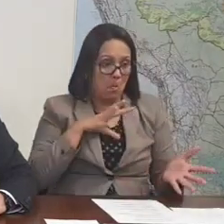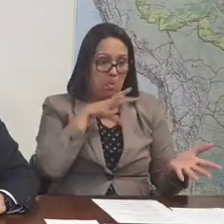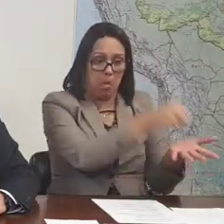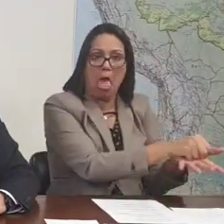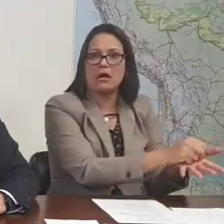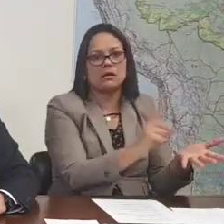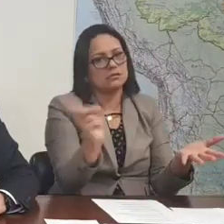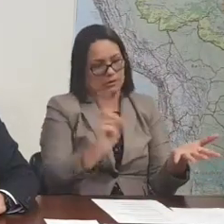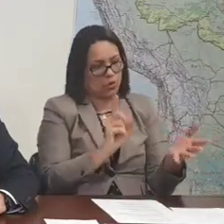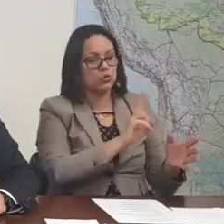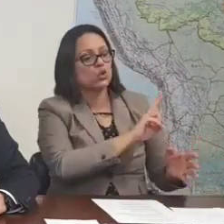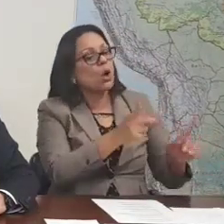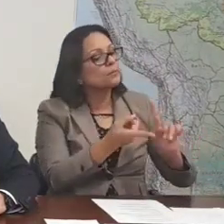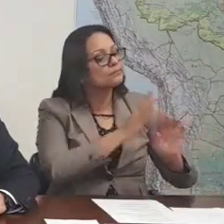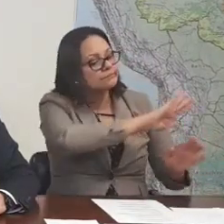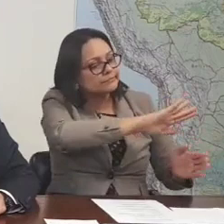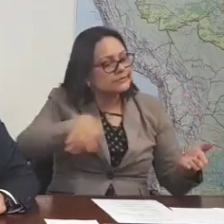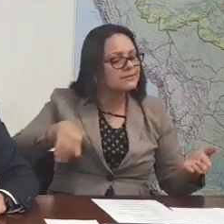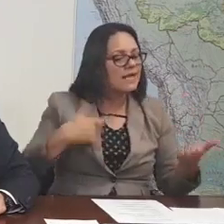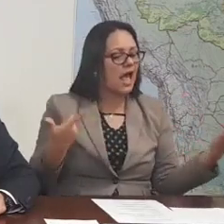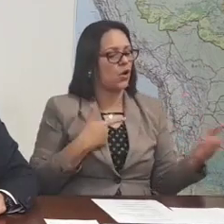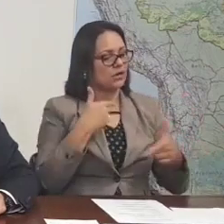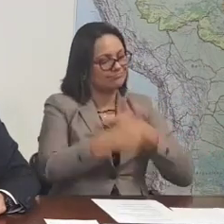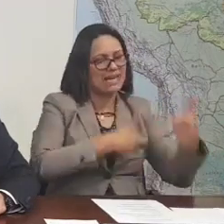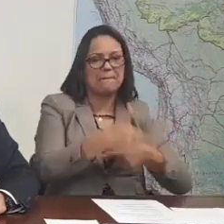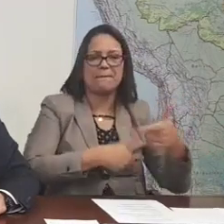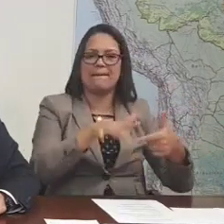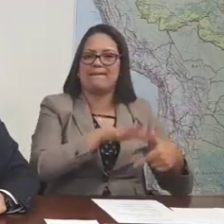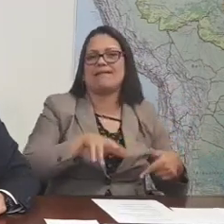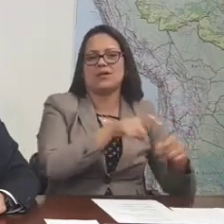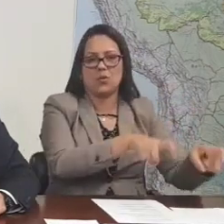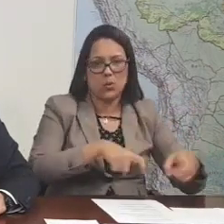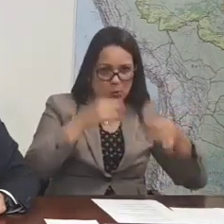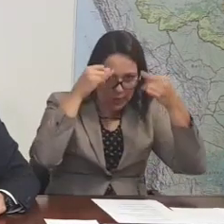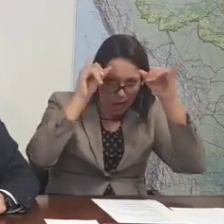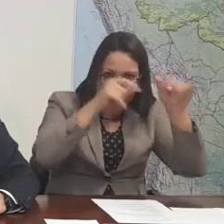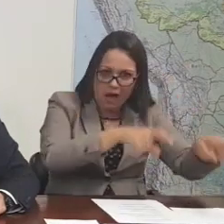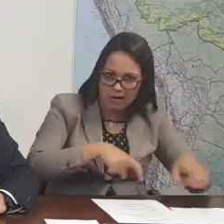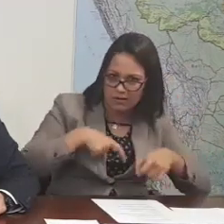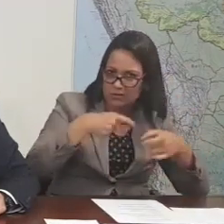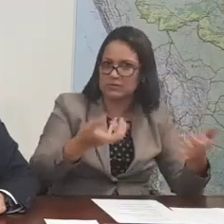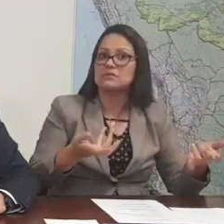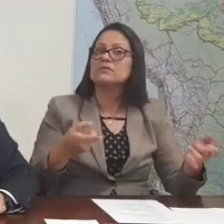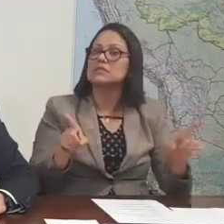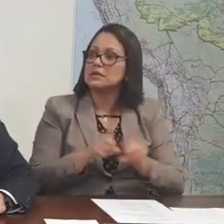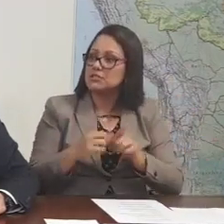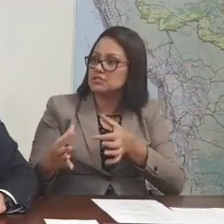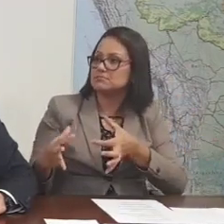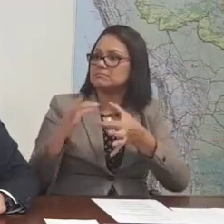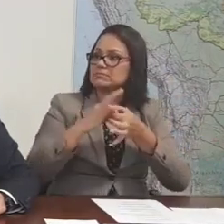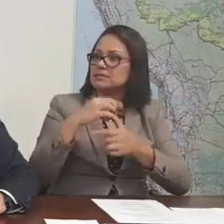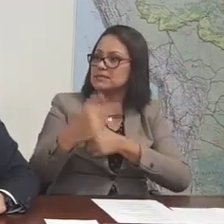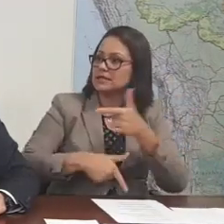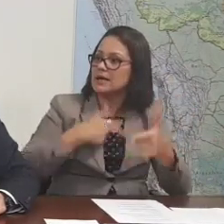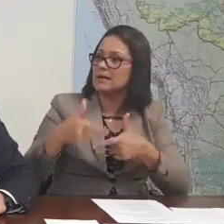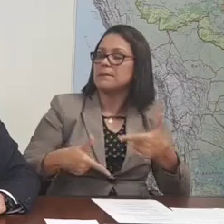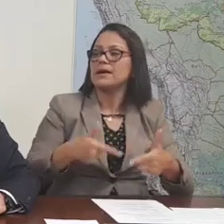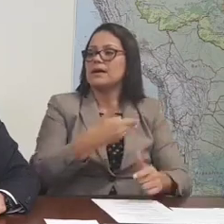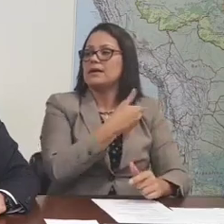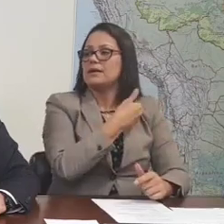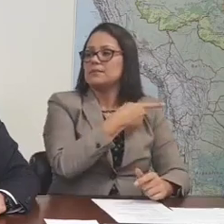produtor rural. Nessa mesma linha, também estamos trabalhando com a presidência da república, no sentido de viabilizar